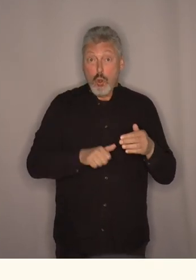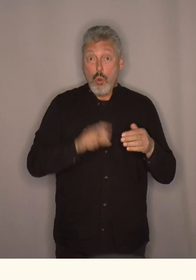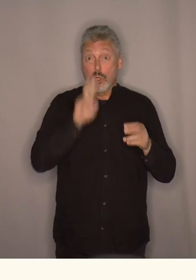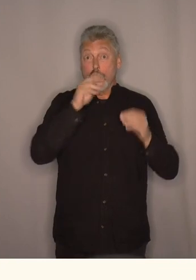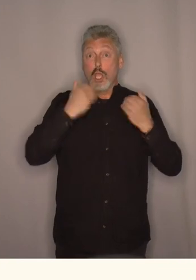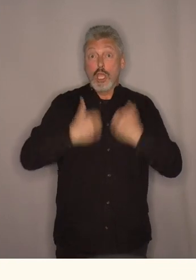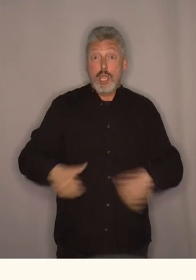til ungene sine.